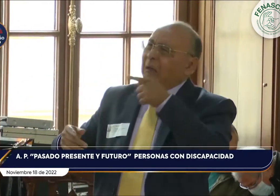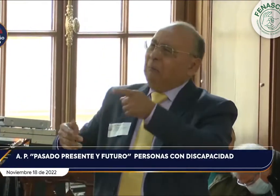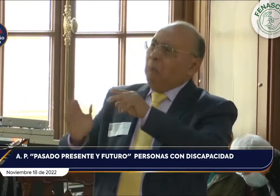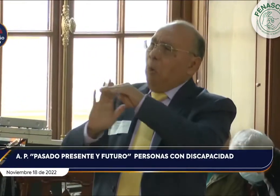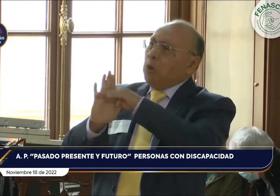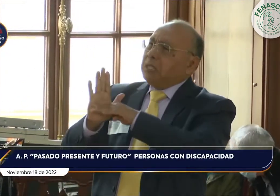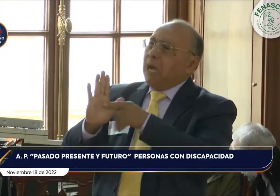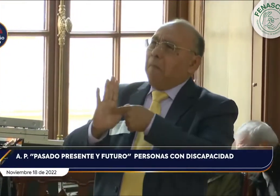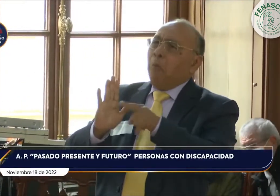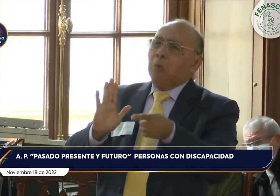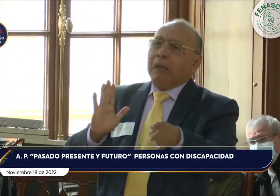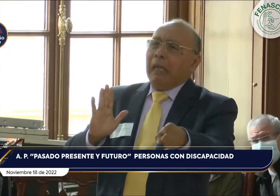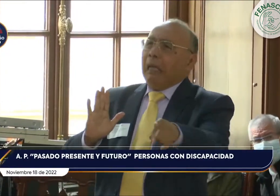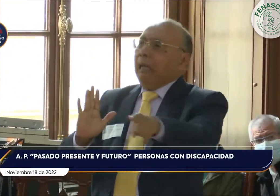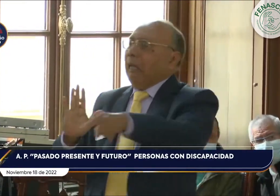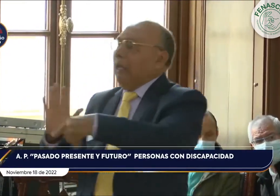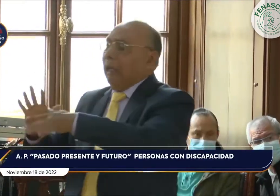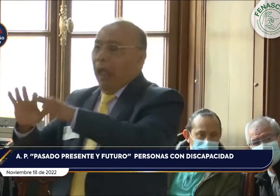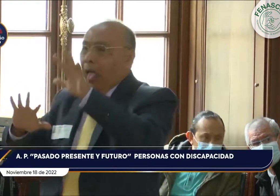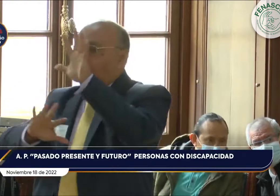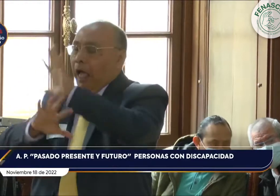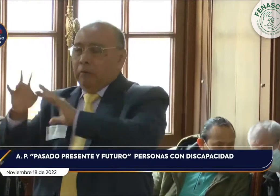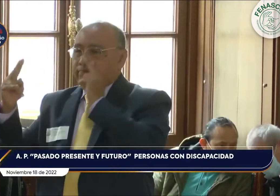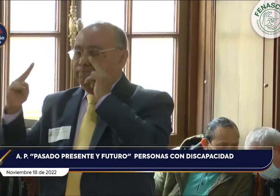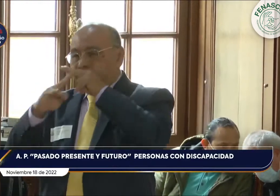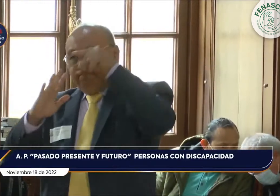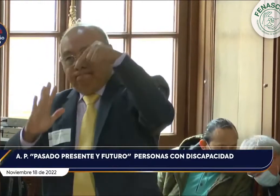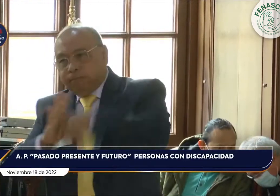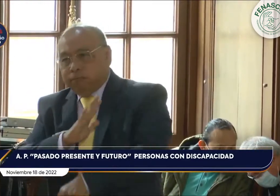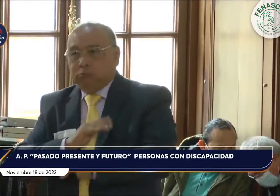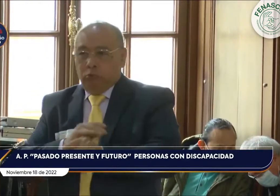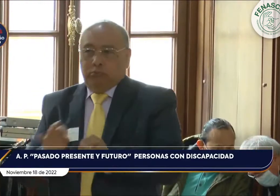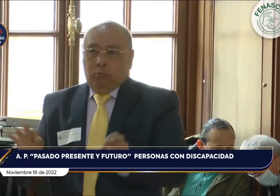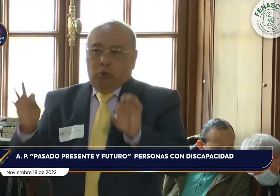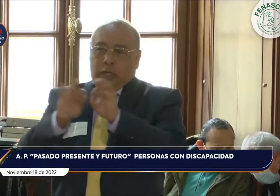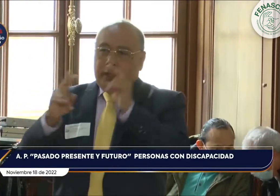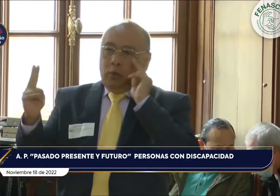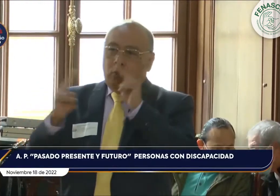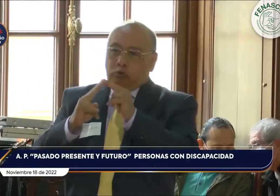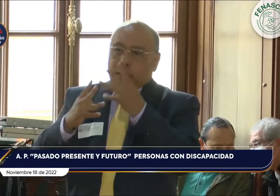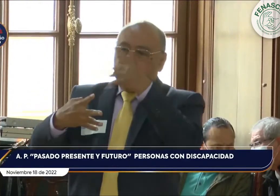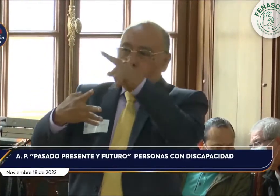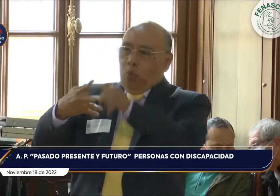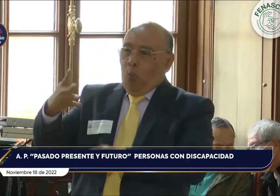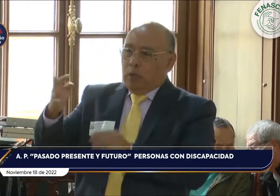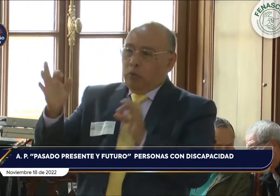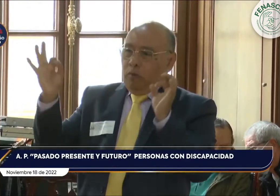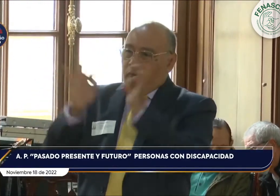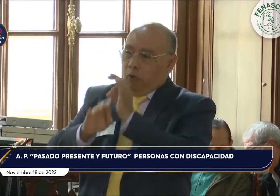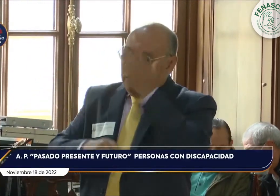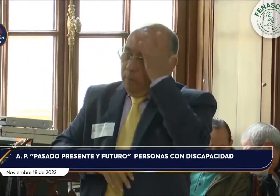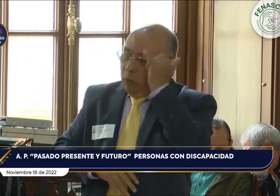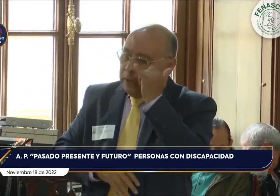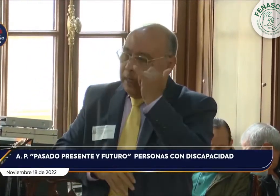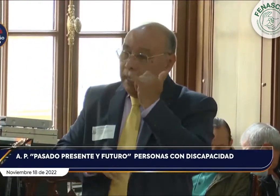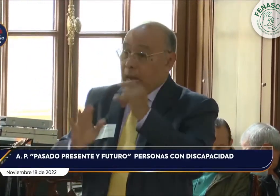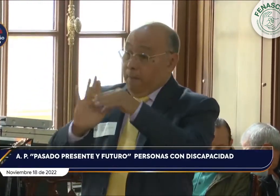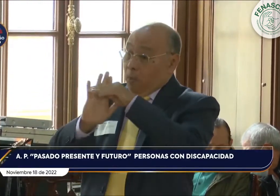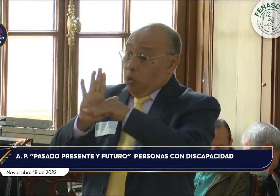que estamos en este momento y las personas con discapacidad dirán, bueno, pero dentro de las políticas públicas, ¿qué está contemplado? Es importante tener claridad los